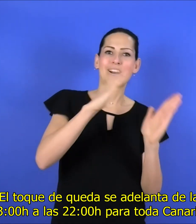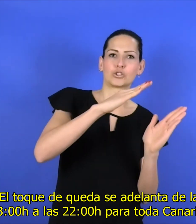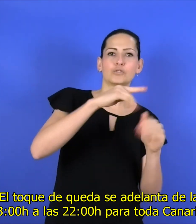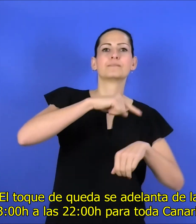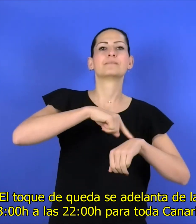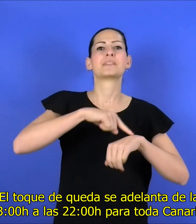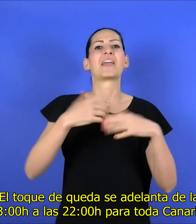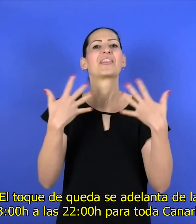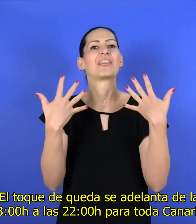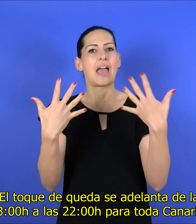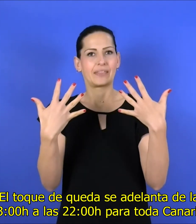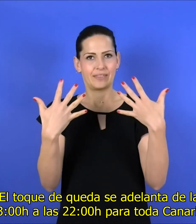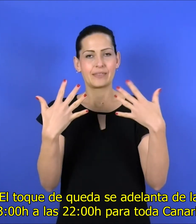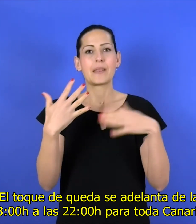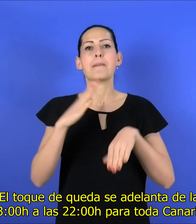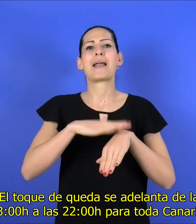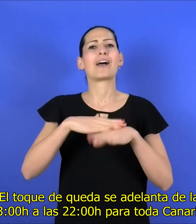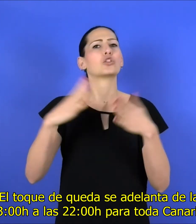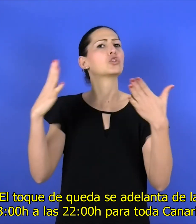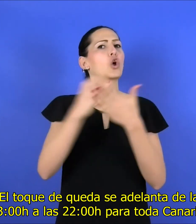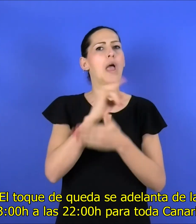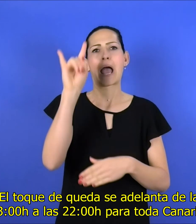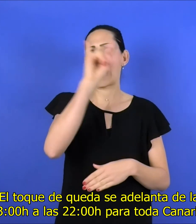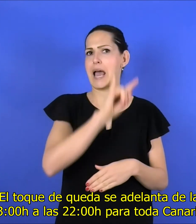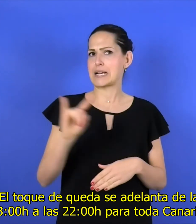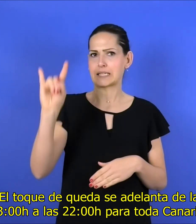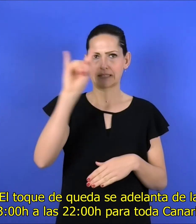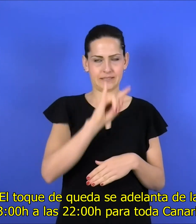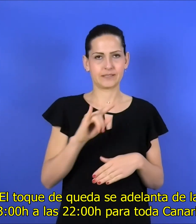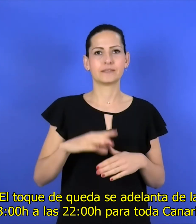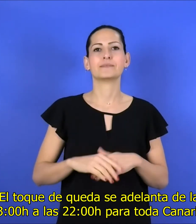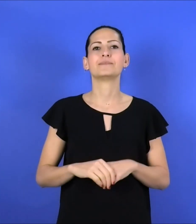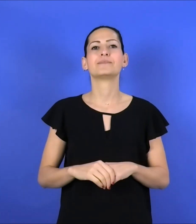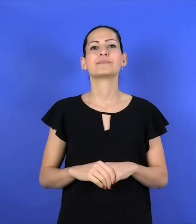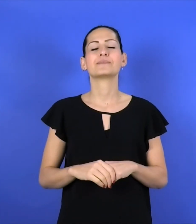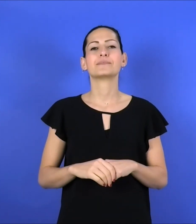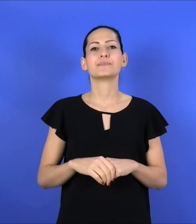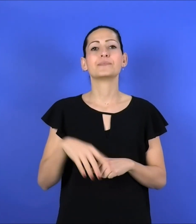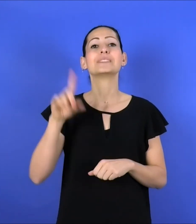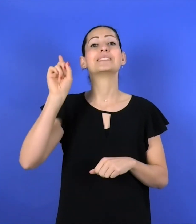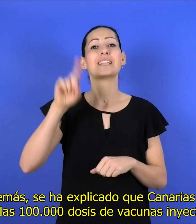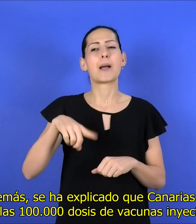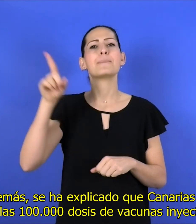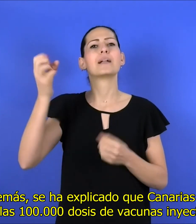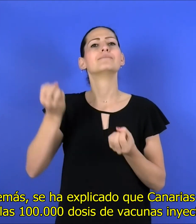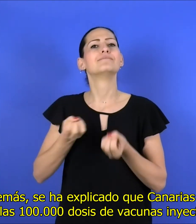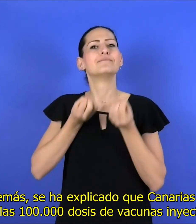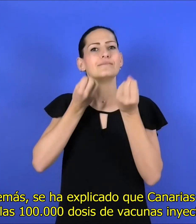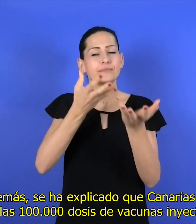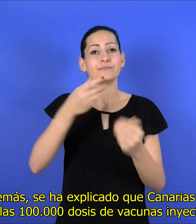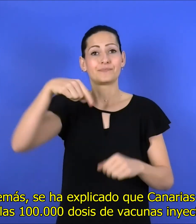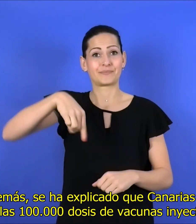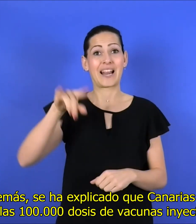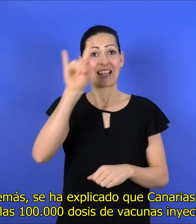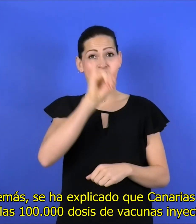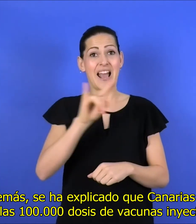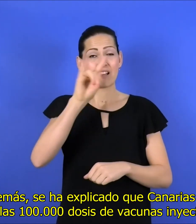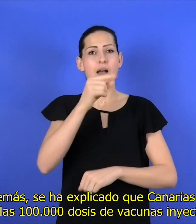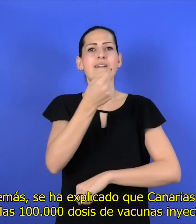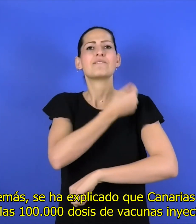para toda Canarias. Además, se ha explicado que Canarias roza casi las